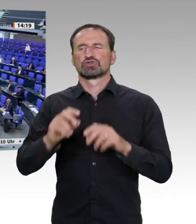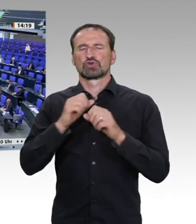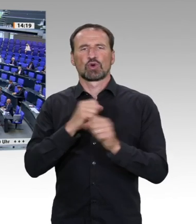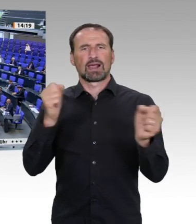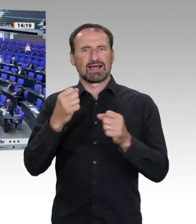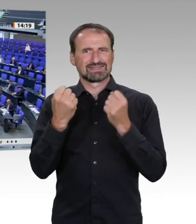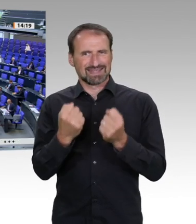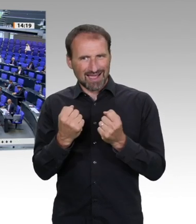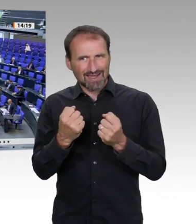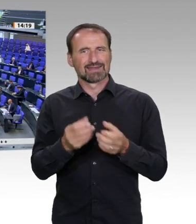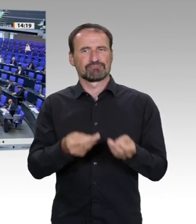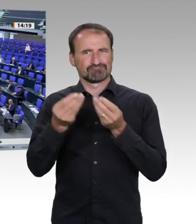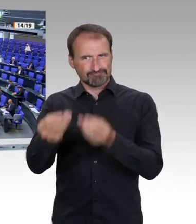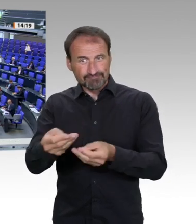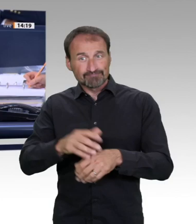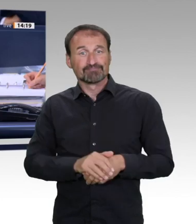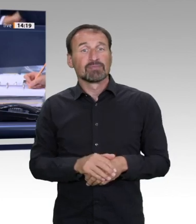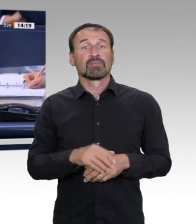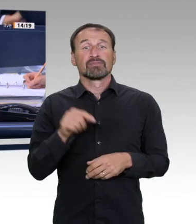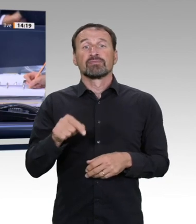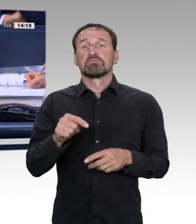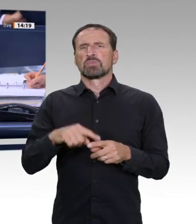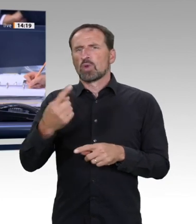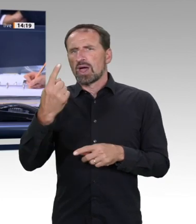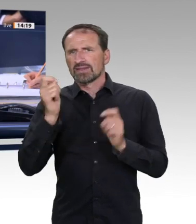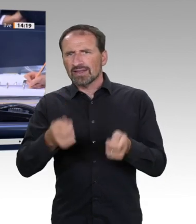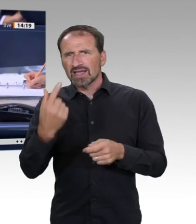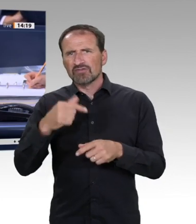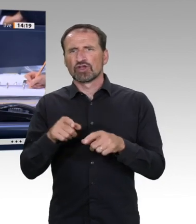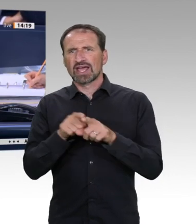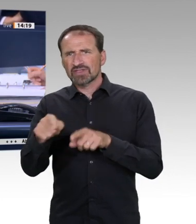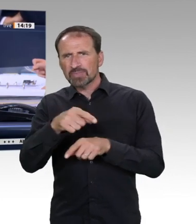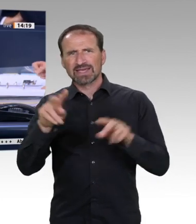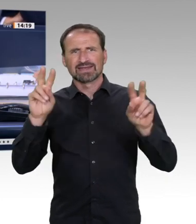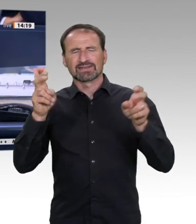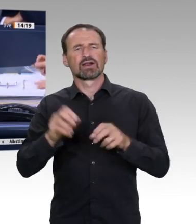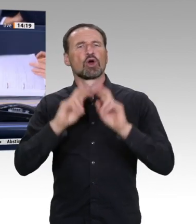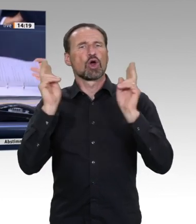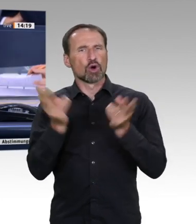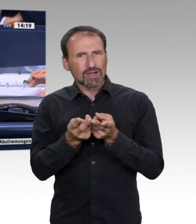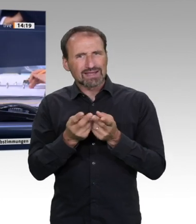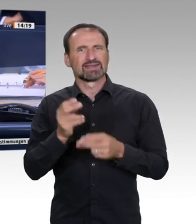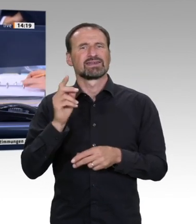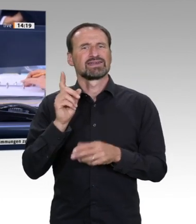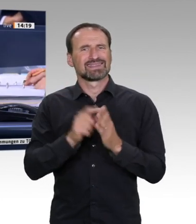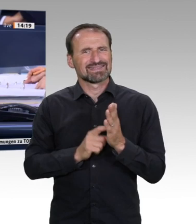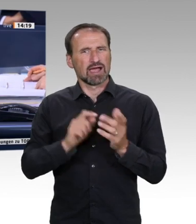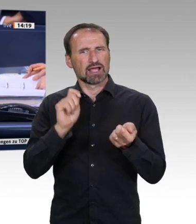Gegenprobe. FDP. Enthaltungen keine. Die Beschlussempfehlung des Ausschusses ist angenommen. Tagesordnungspunkt 9m. Beschlussempfehlung des